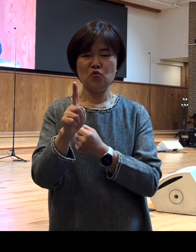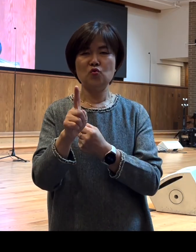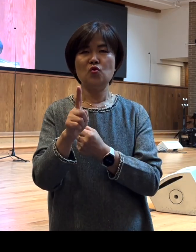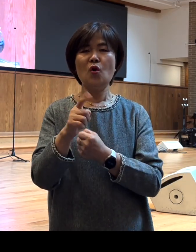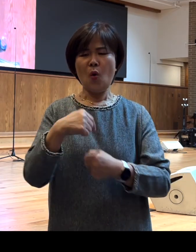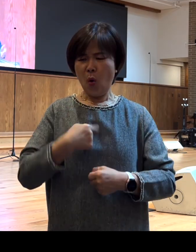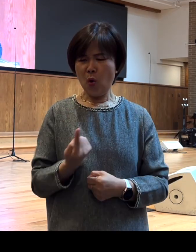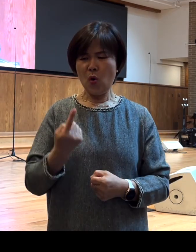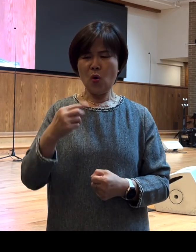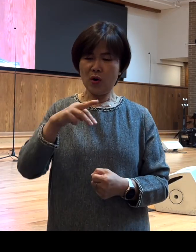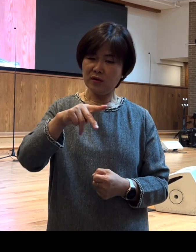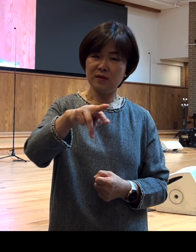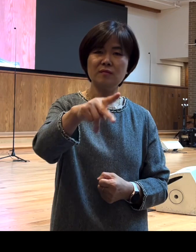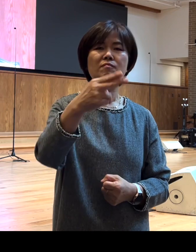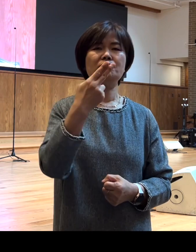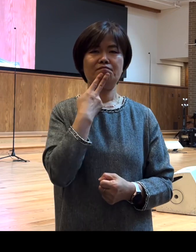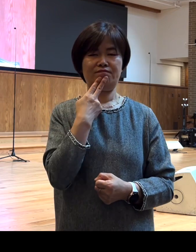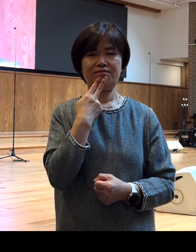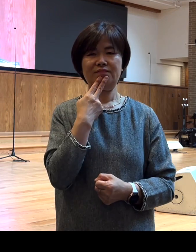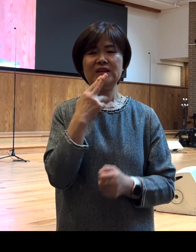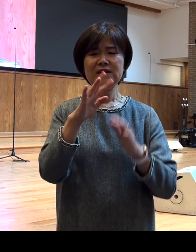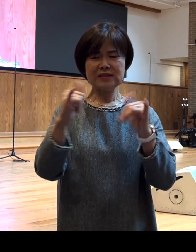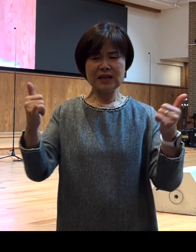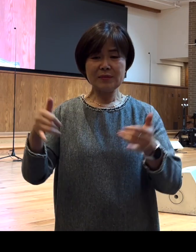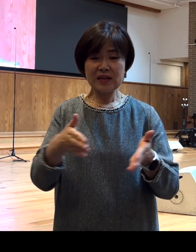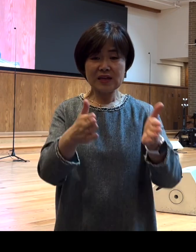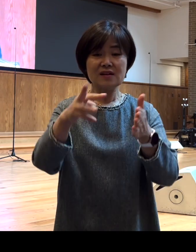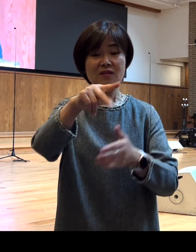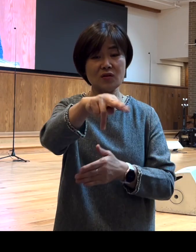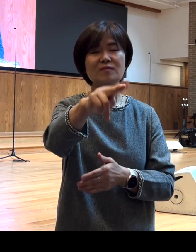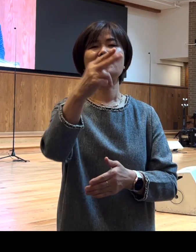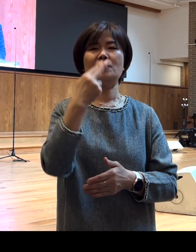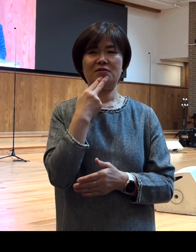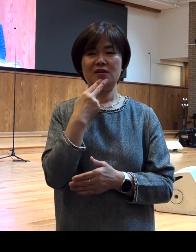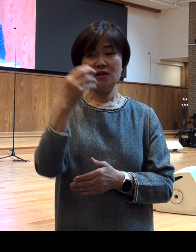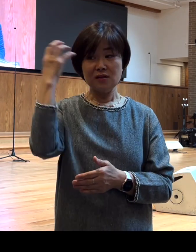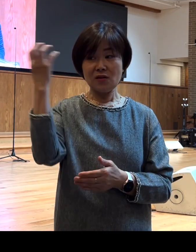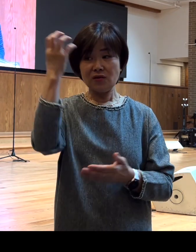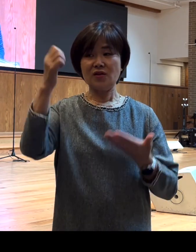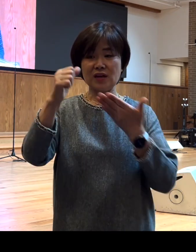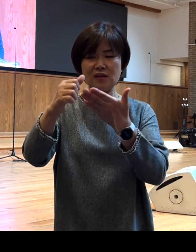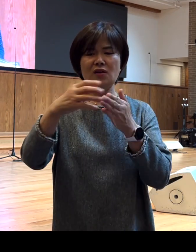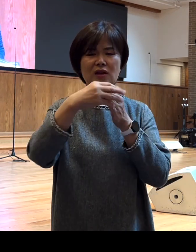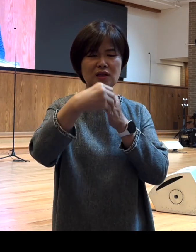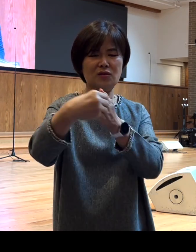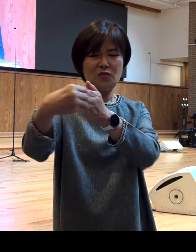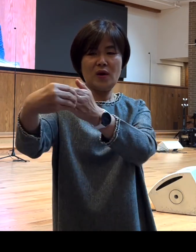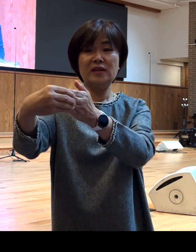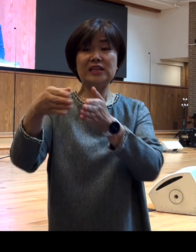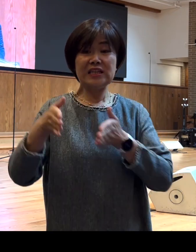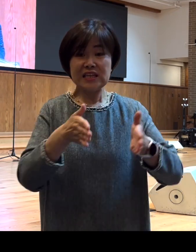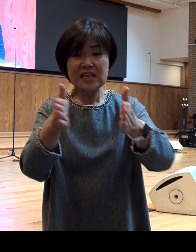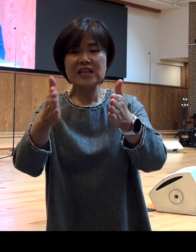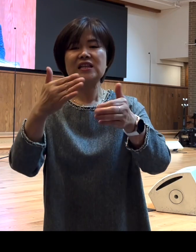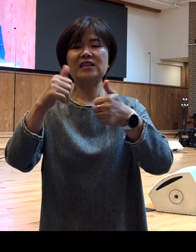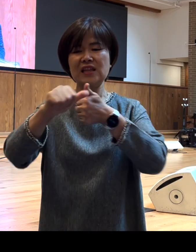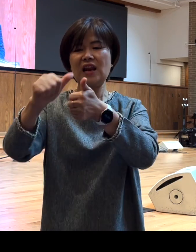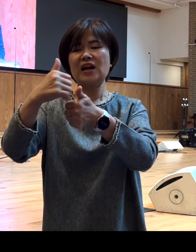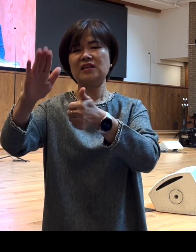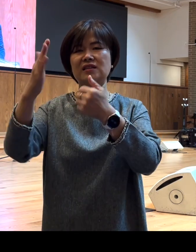홀로 가지 아니하고 사람의 길을 가지 아니하고 성령께서 인도하시는 길을 갔기에 하나님께서 예비된